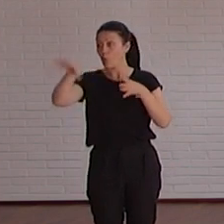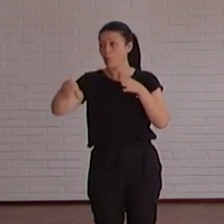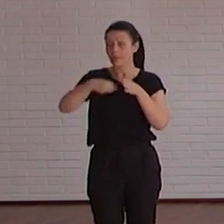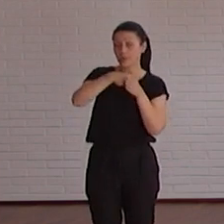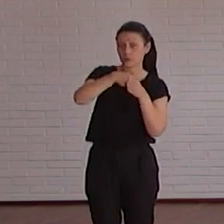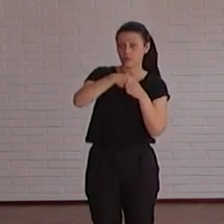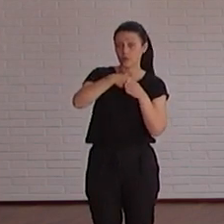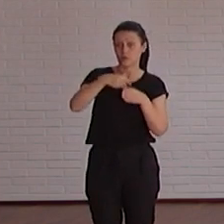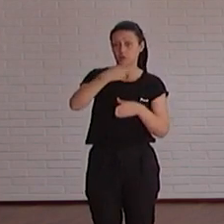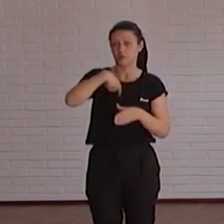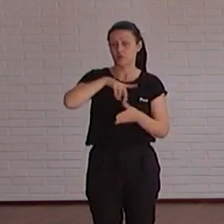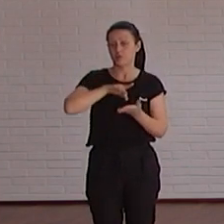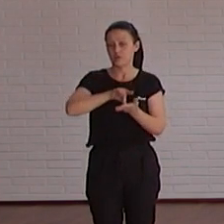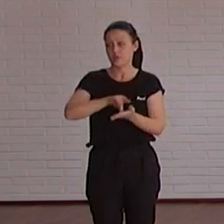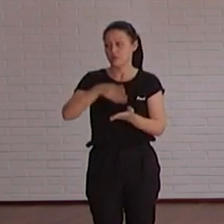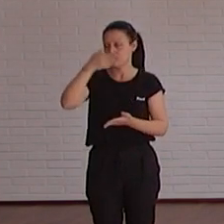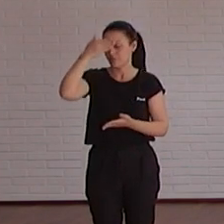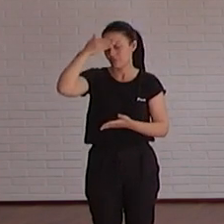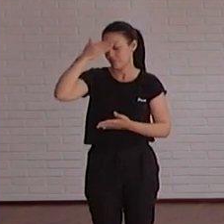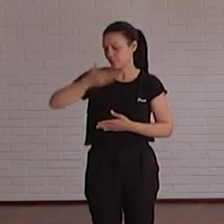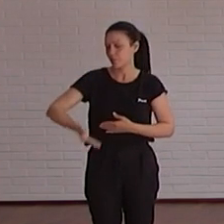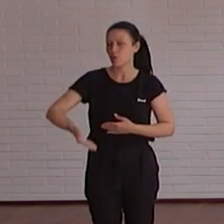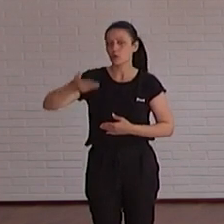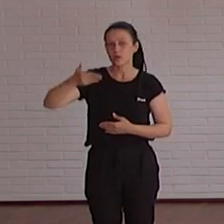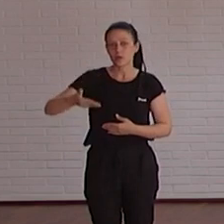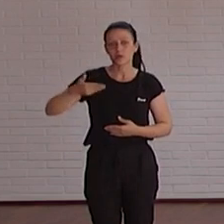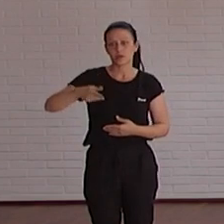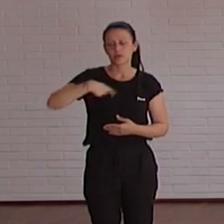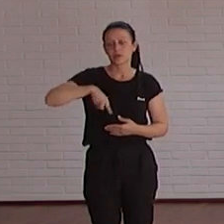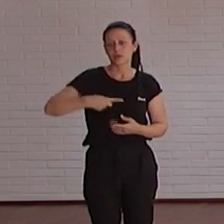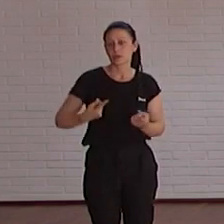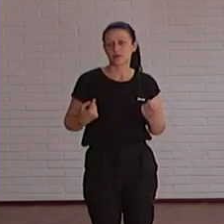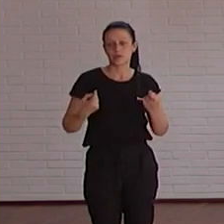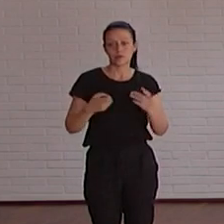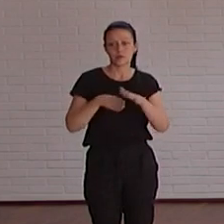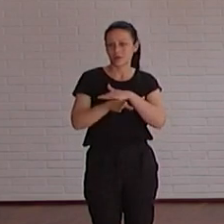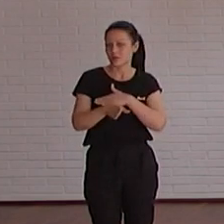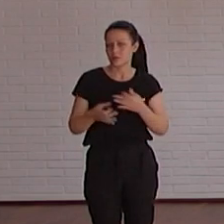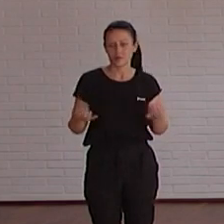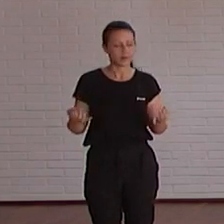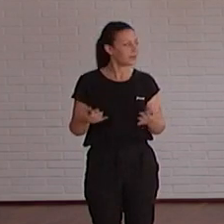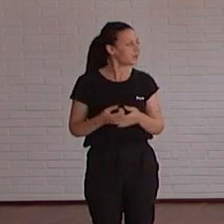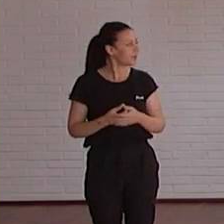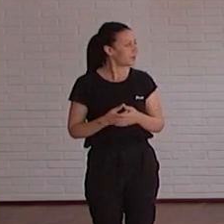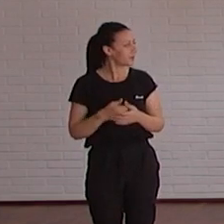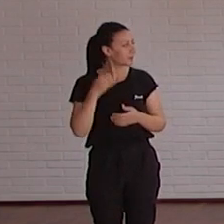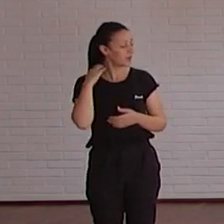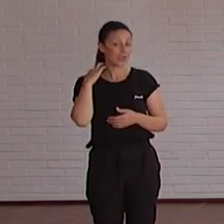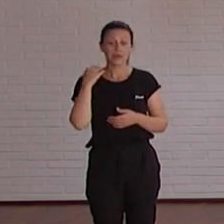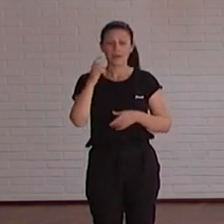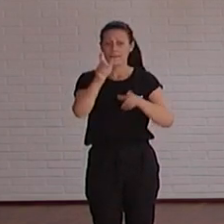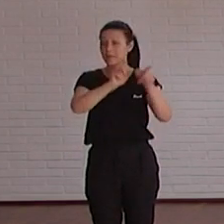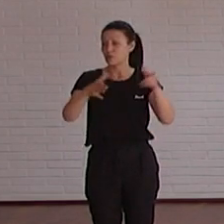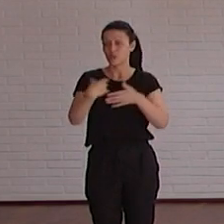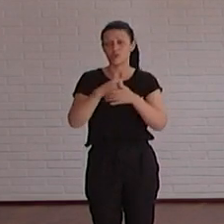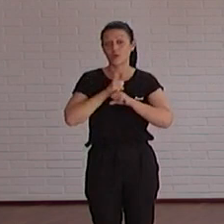imagínate para nosotros como servicio es fundamental o sea es que necesitamos ser accesibles porque queremos llegar a todos los